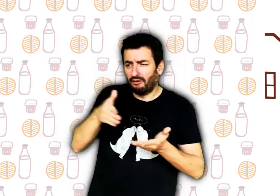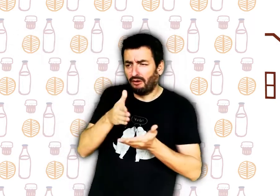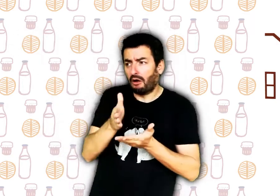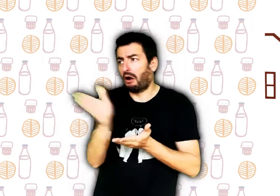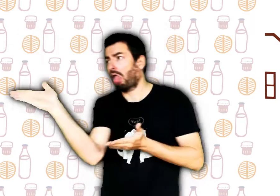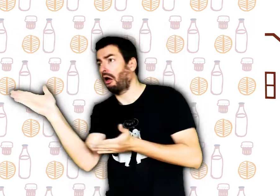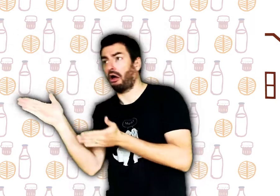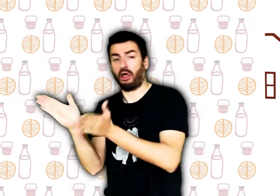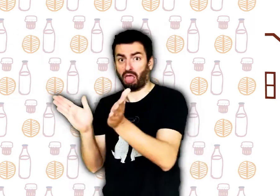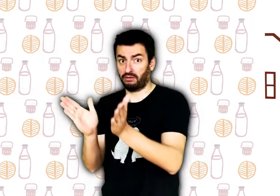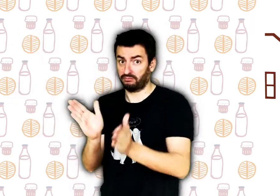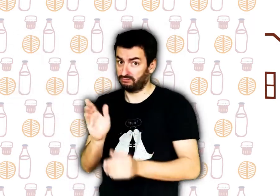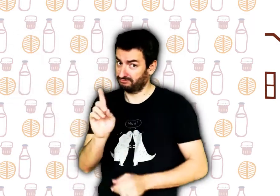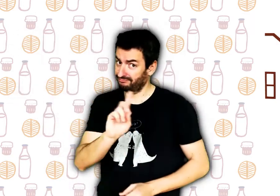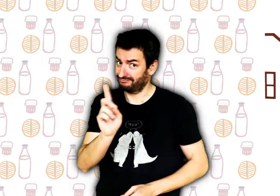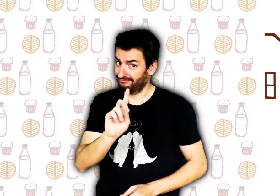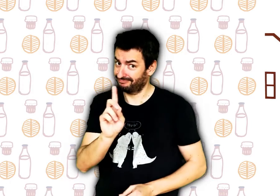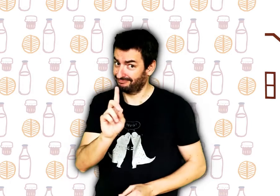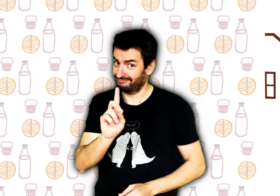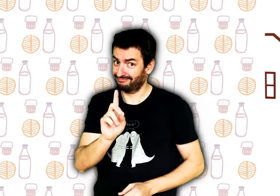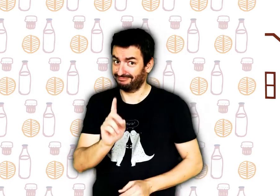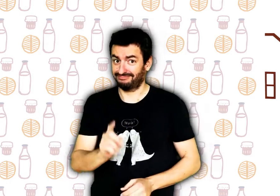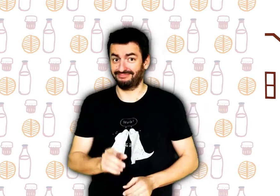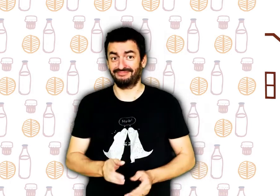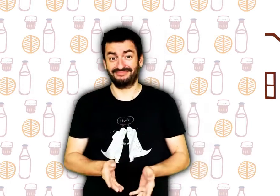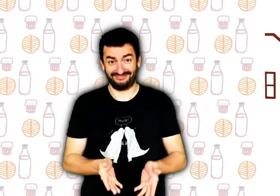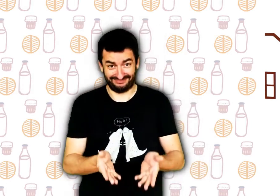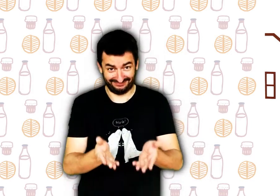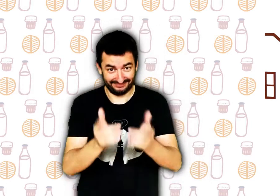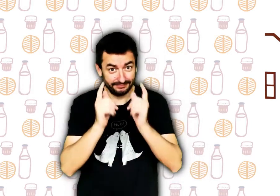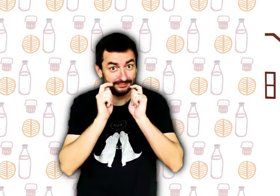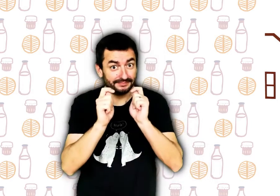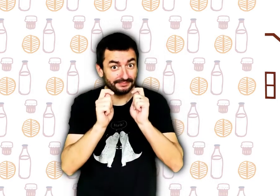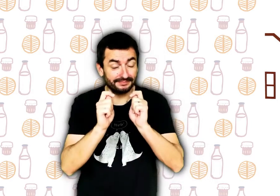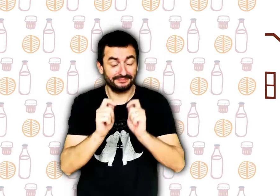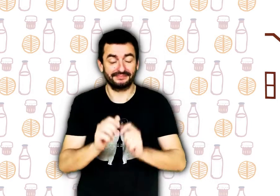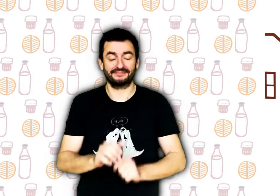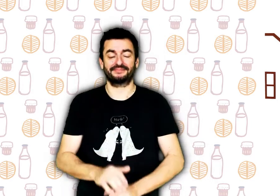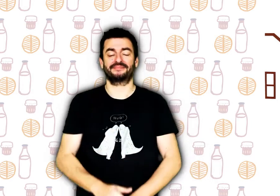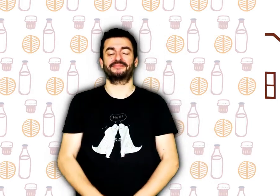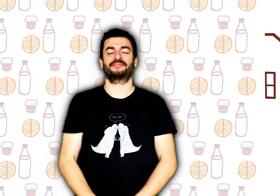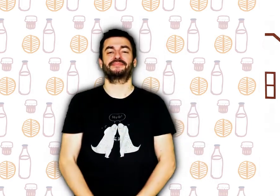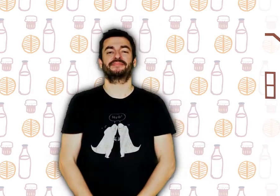côté de la forêt, alors sois prudente et ne traîne pas en chemin.